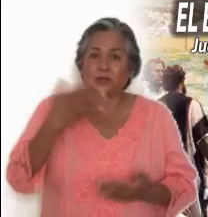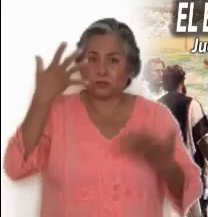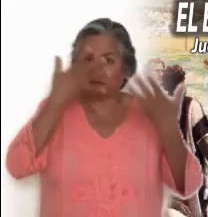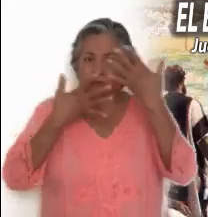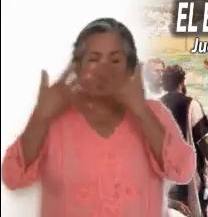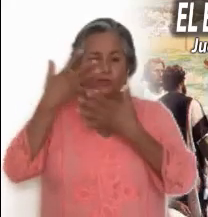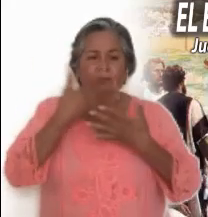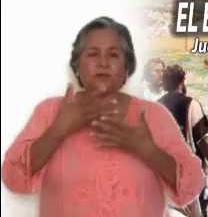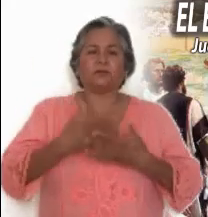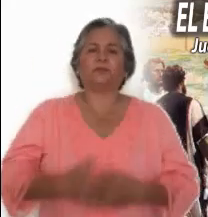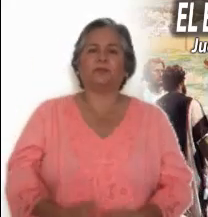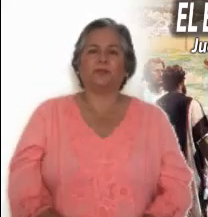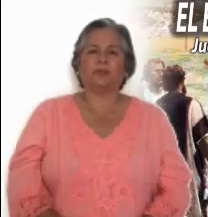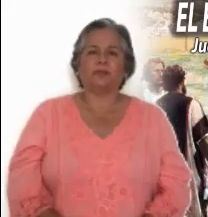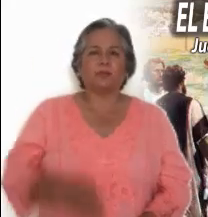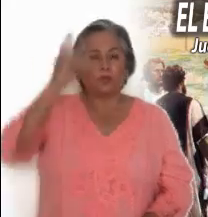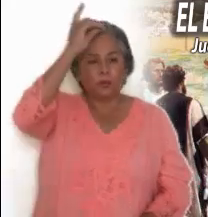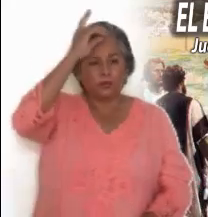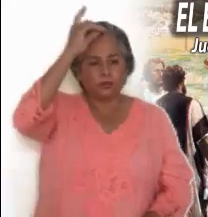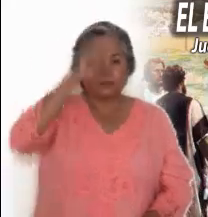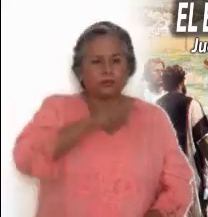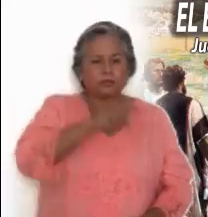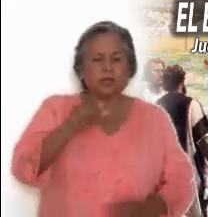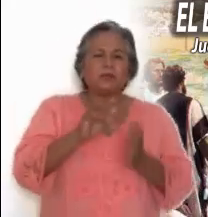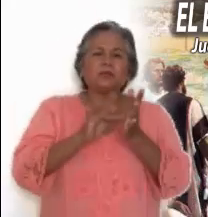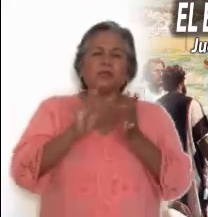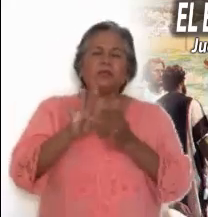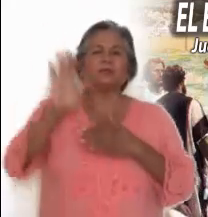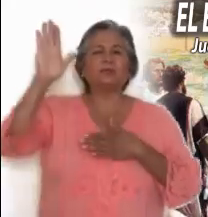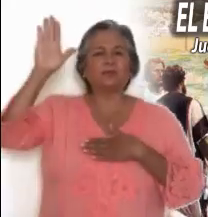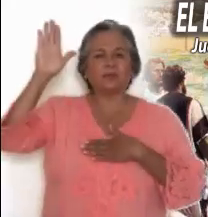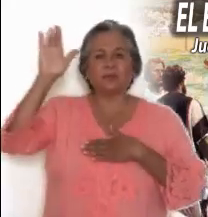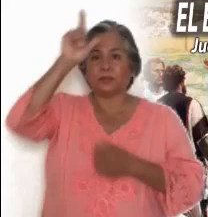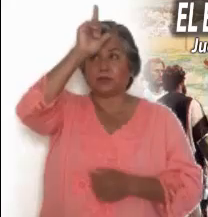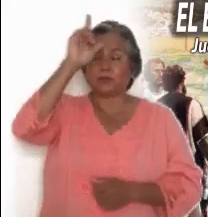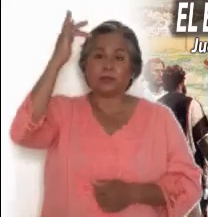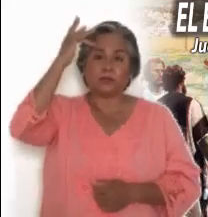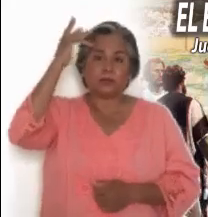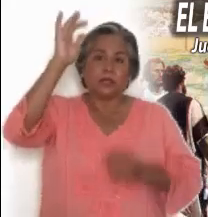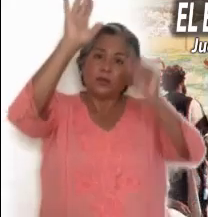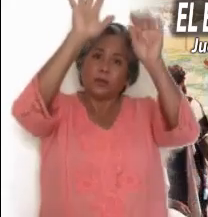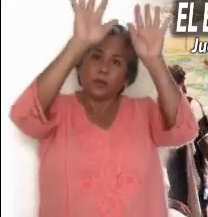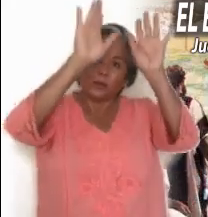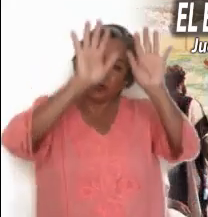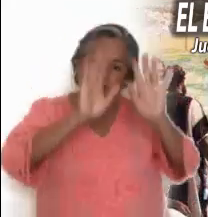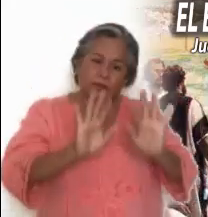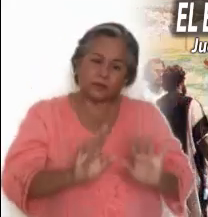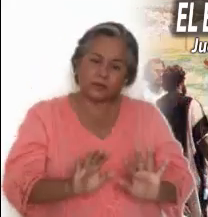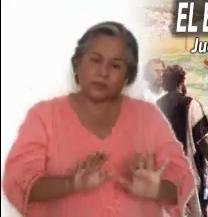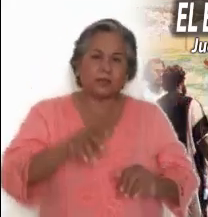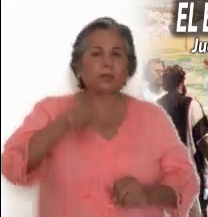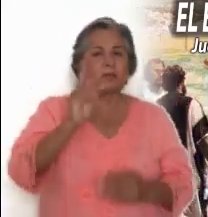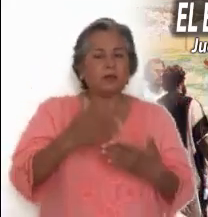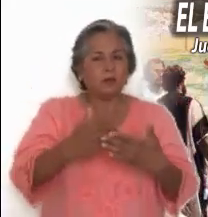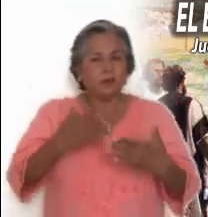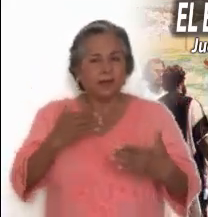Después de haber prometido la presencia del Espíritu Y de hablar de la gran misión que cumplirá en medio de sus discípulos,